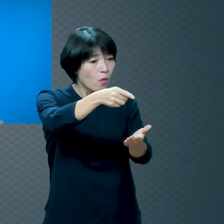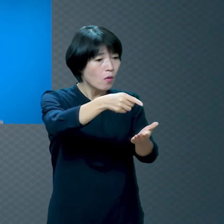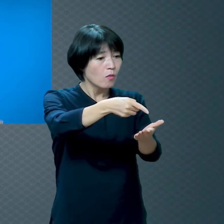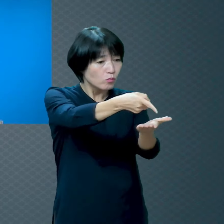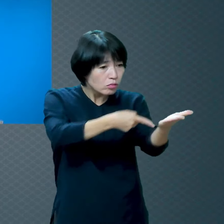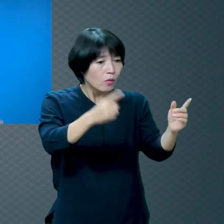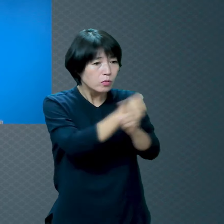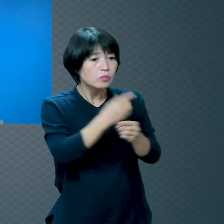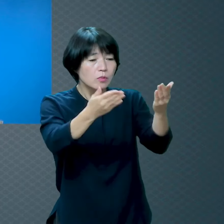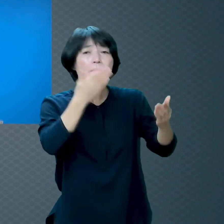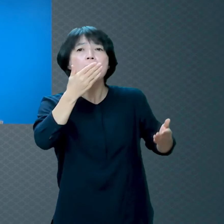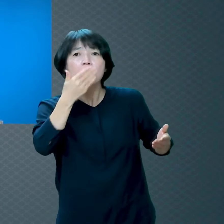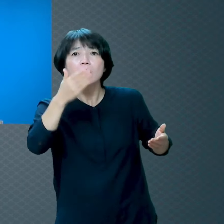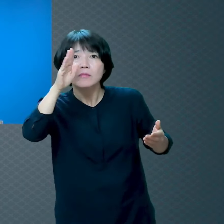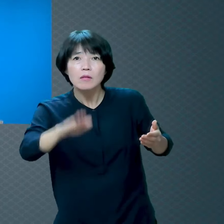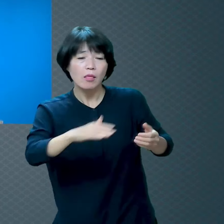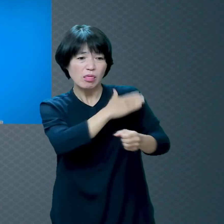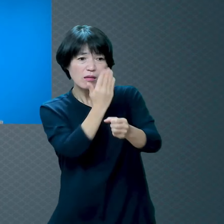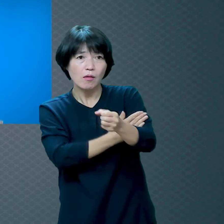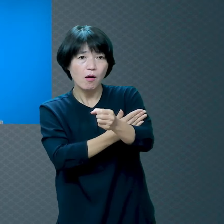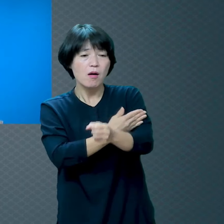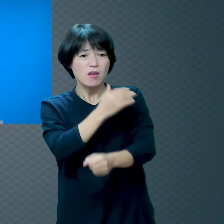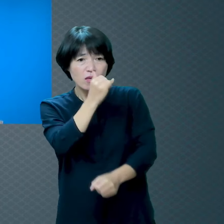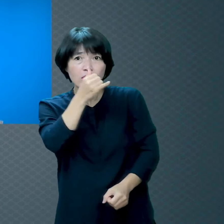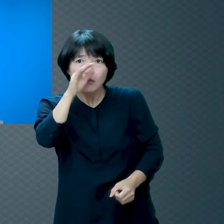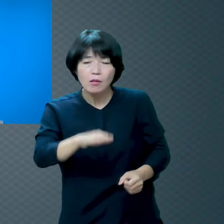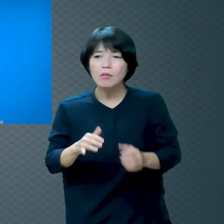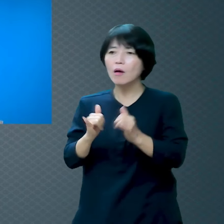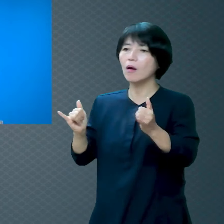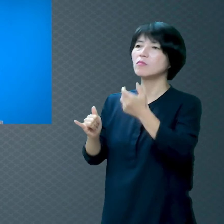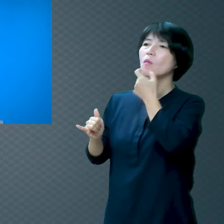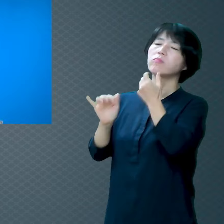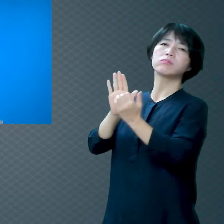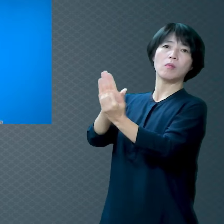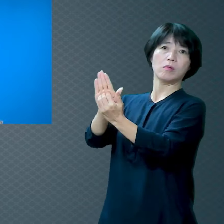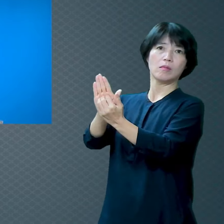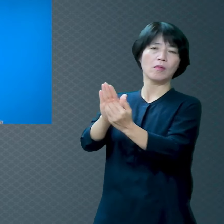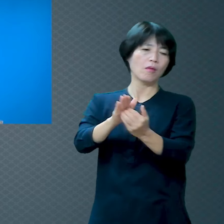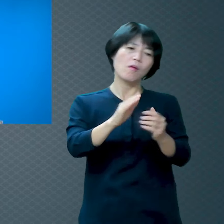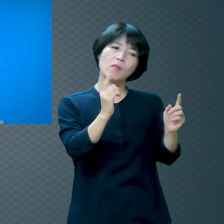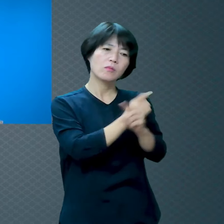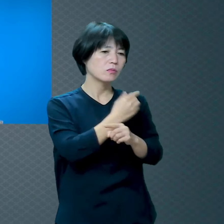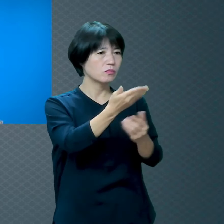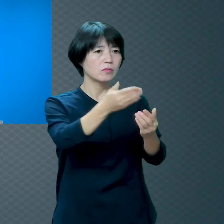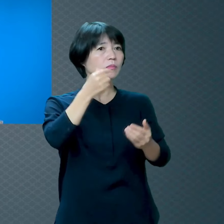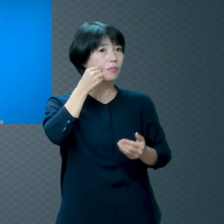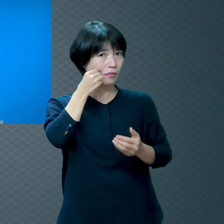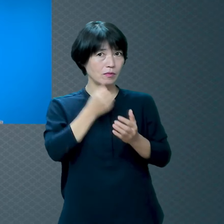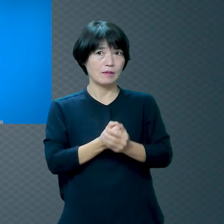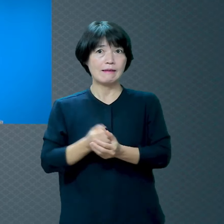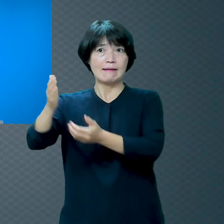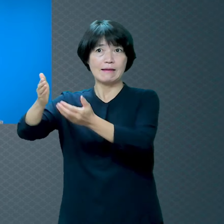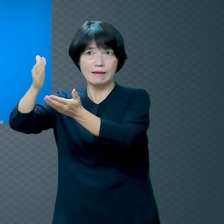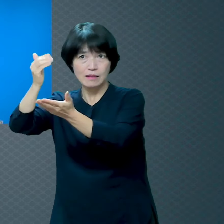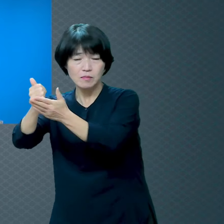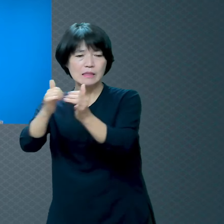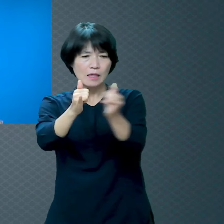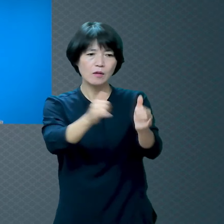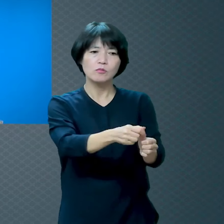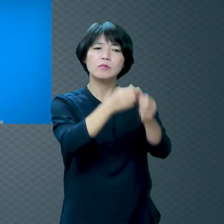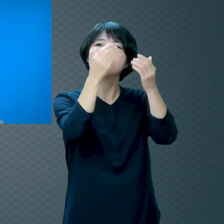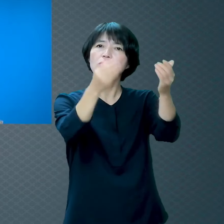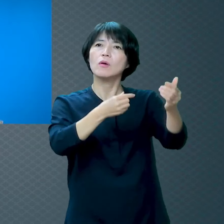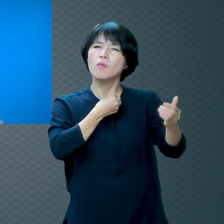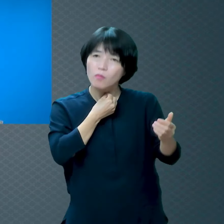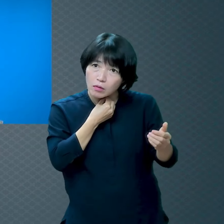관심도 있는데 사람에게 한 가지 문제가 있다는 거예요 어떤 문제냐